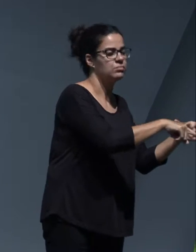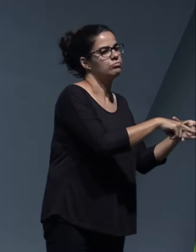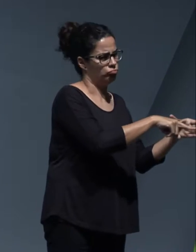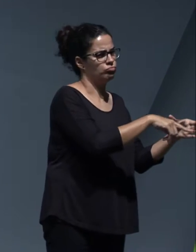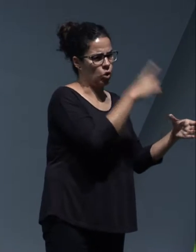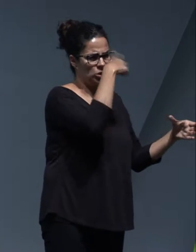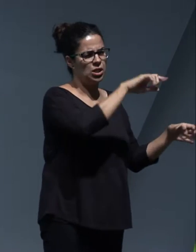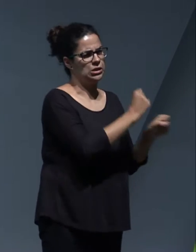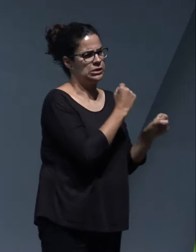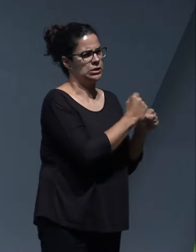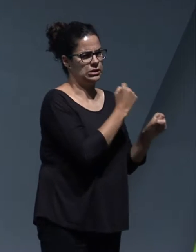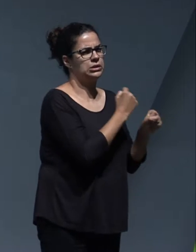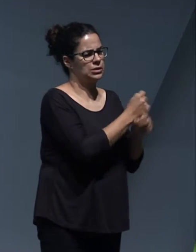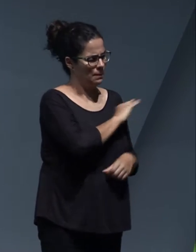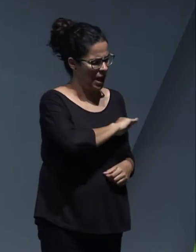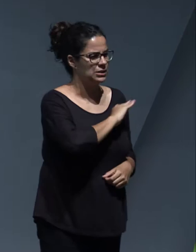bastante horas.